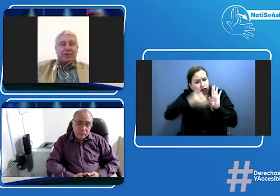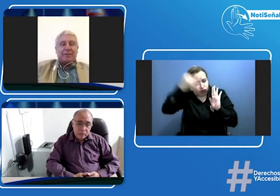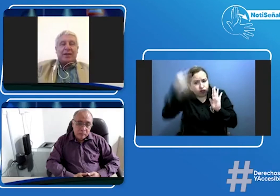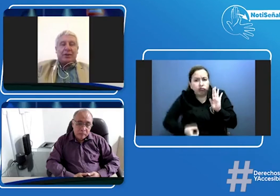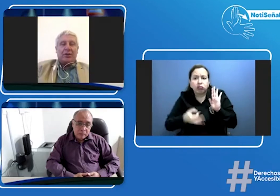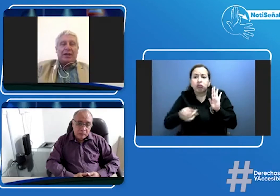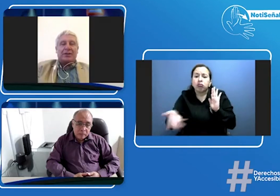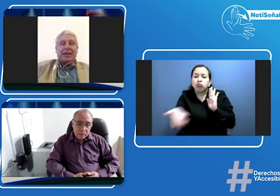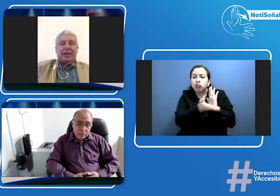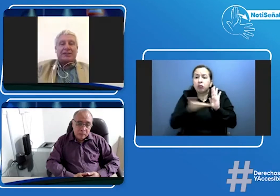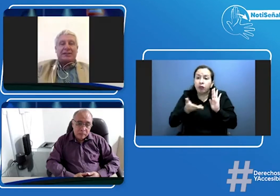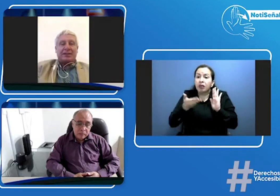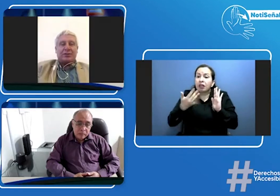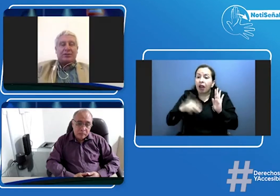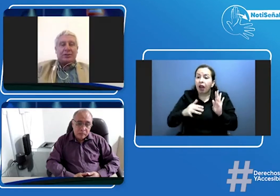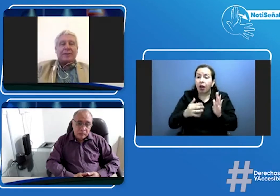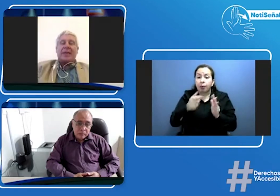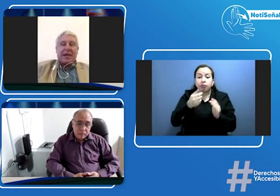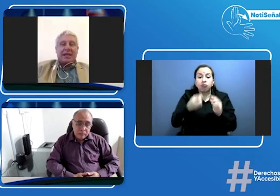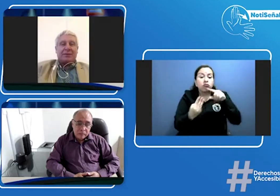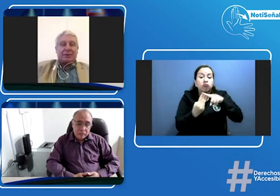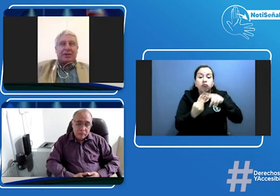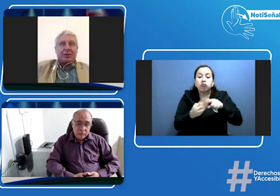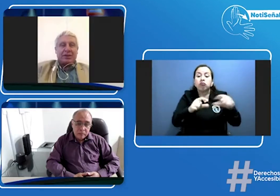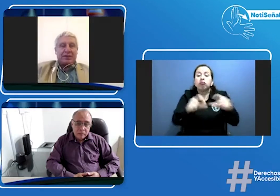logrando entregar licencia de conducción a las personas no oyentes